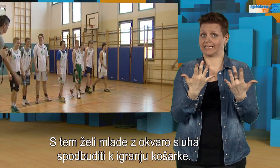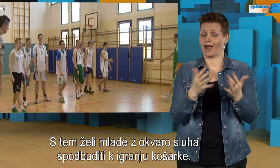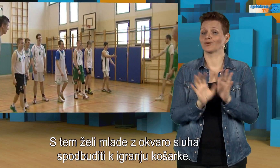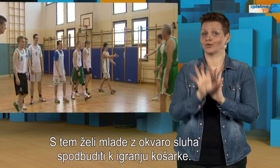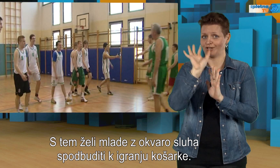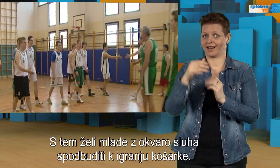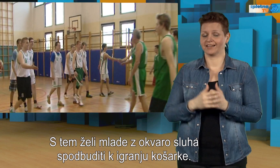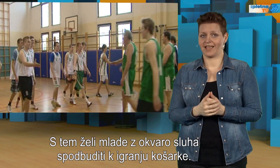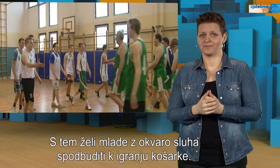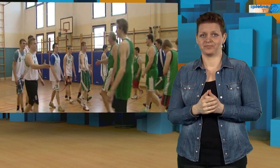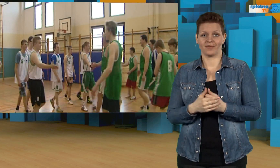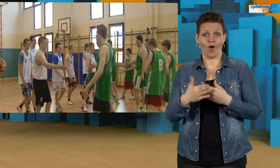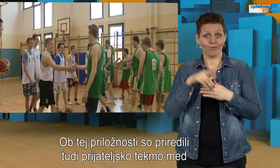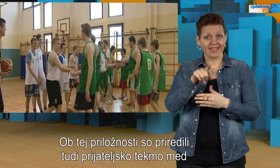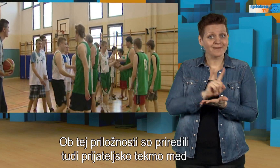košarke.